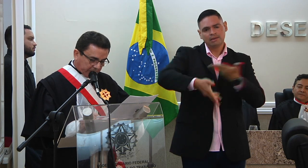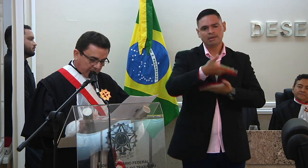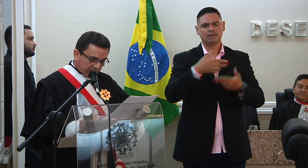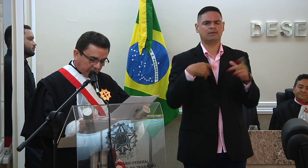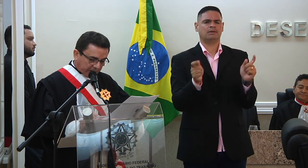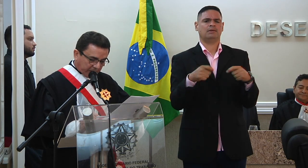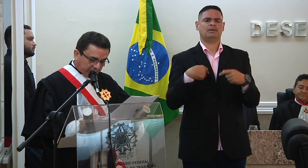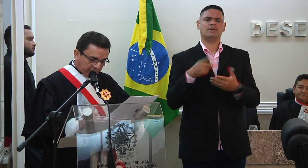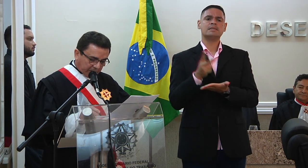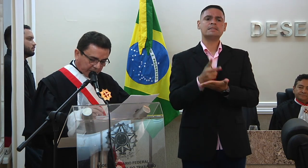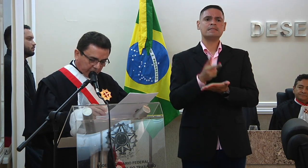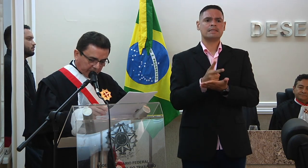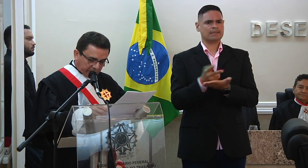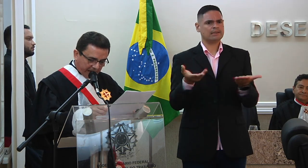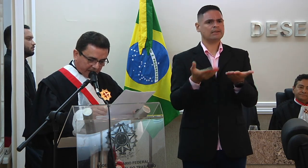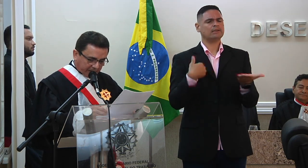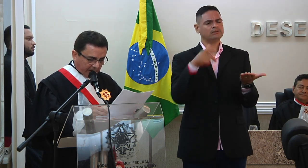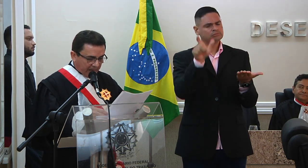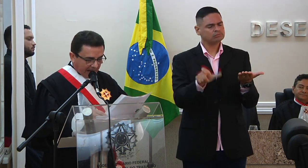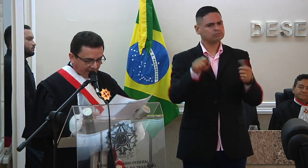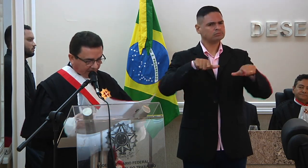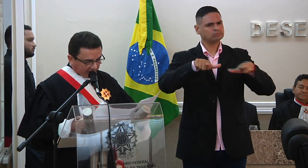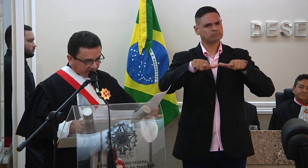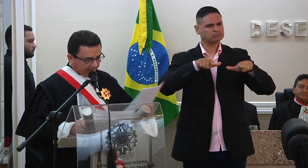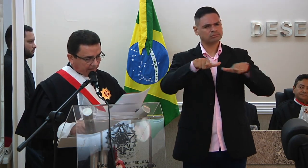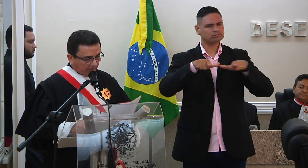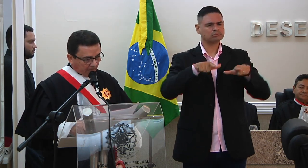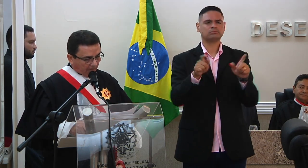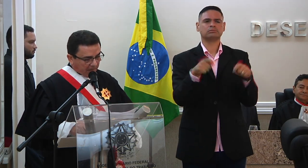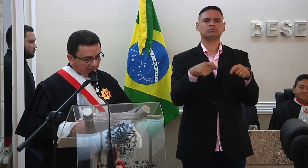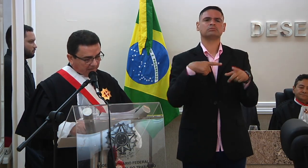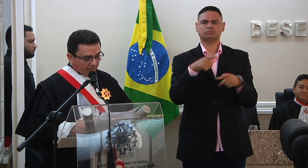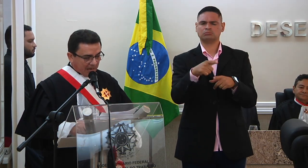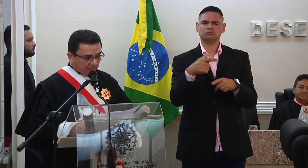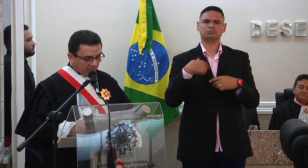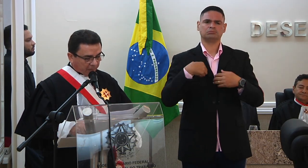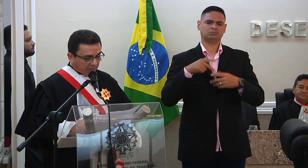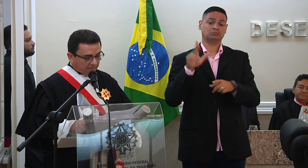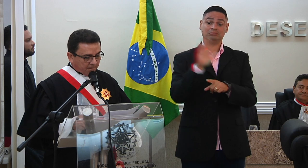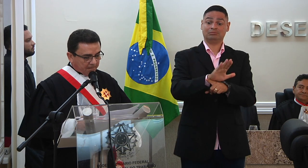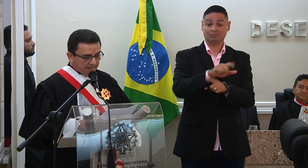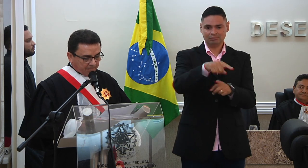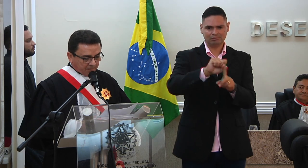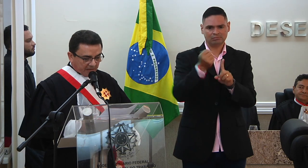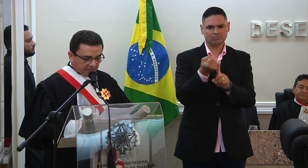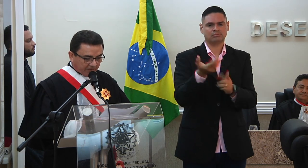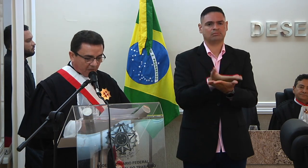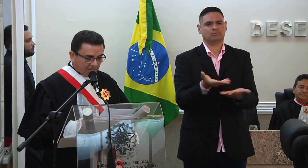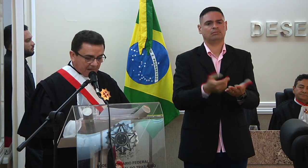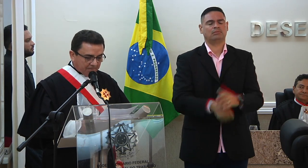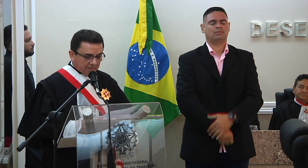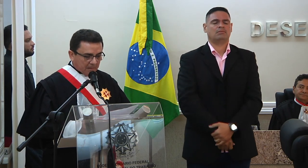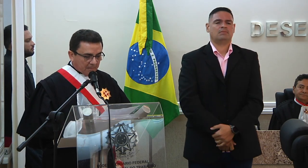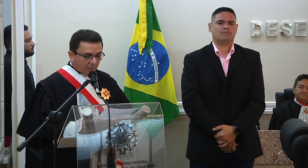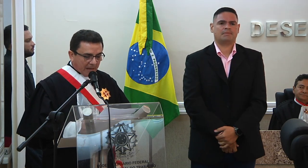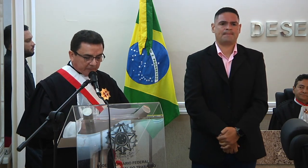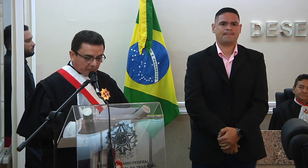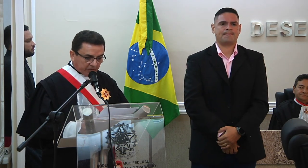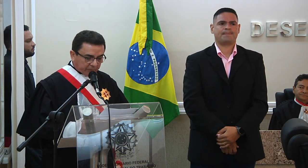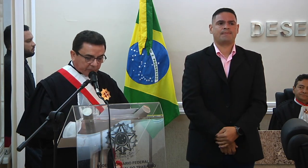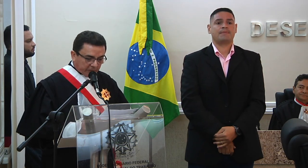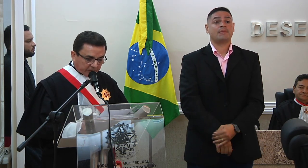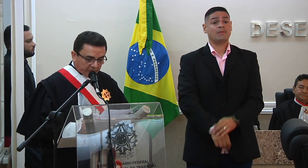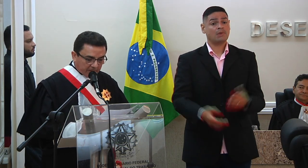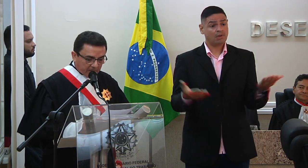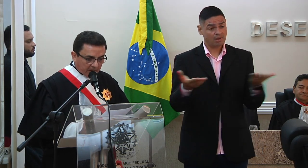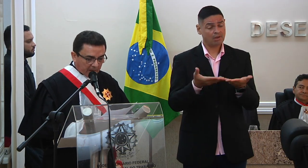dispostos no exercício de seus mistérios a fazer o bem ao próximo dessa forma por